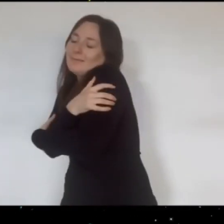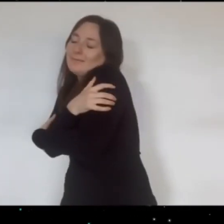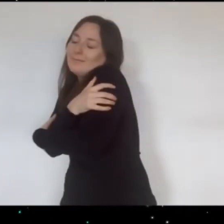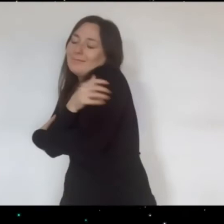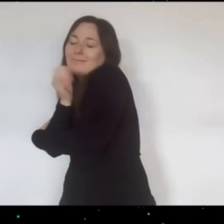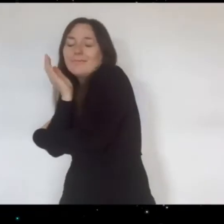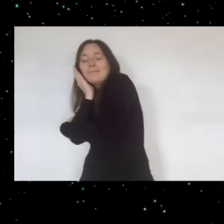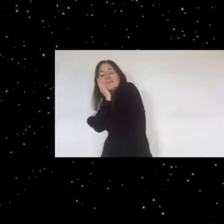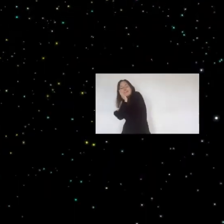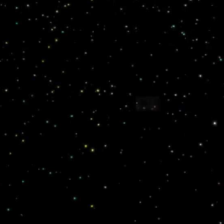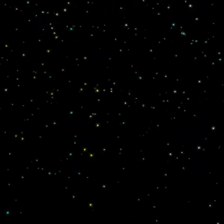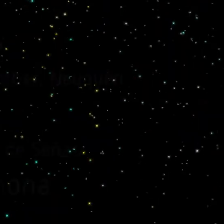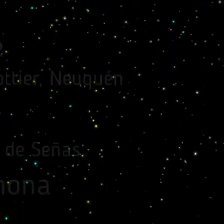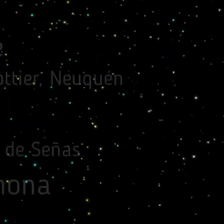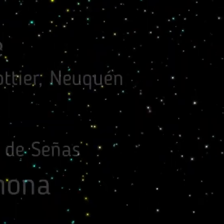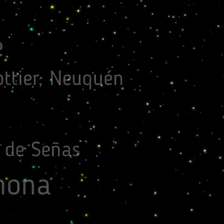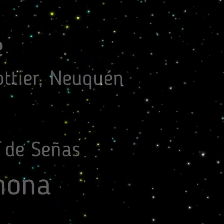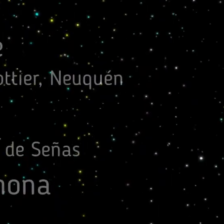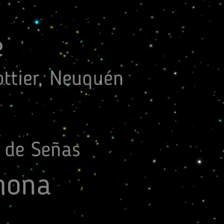abrazarla